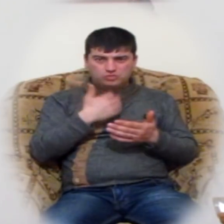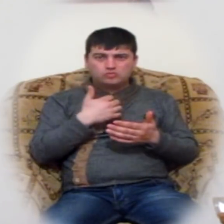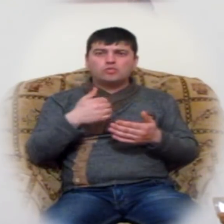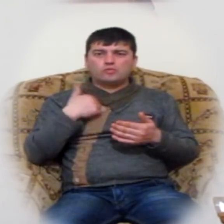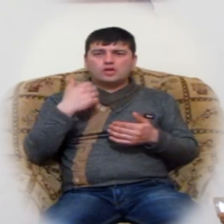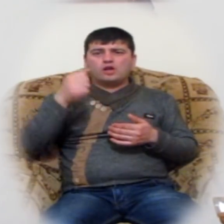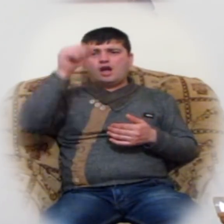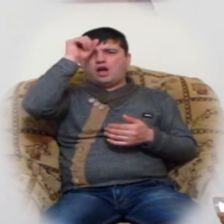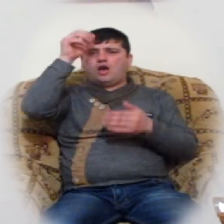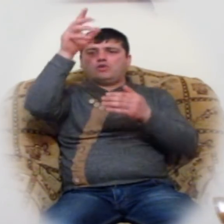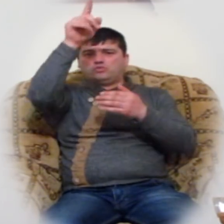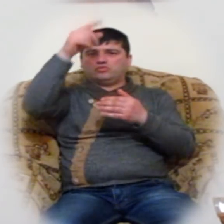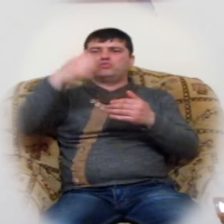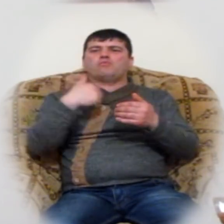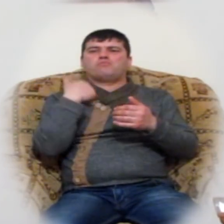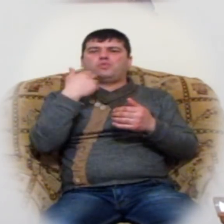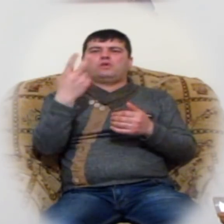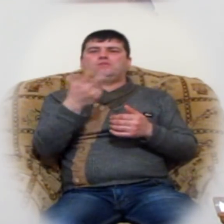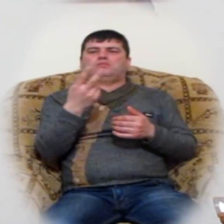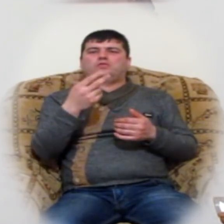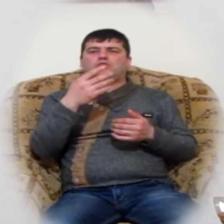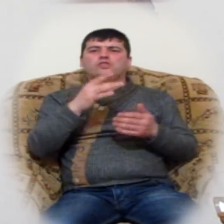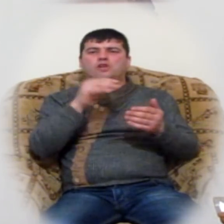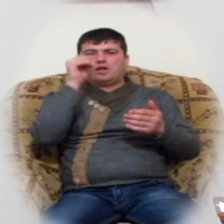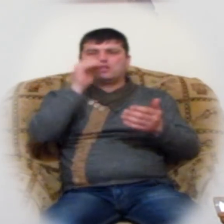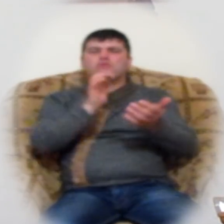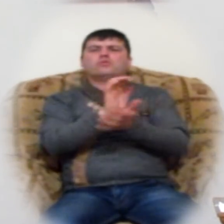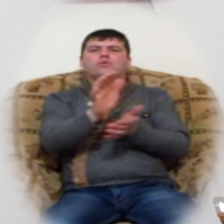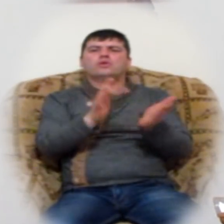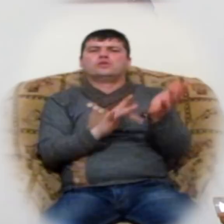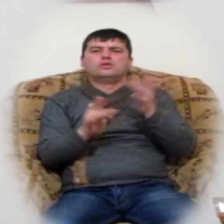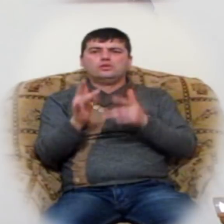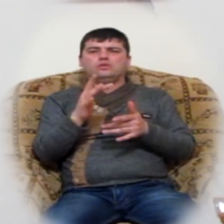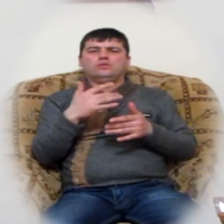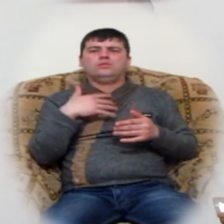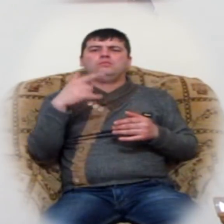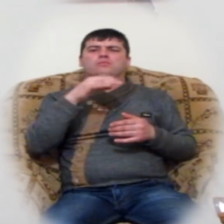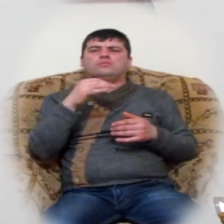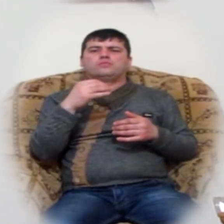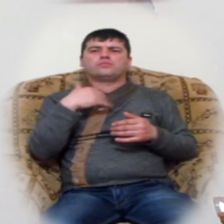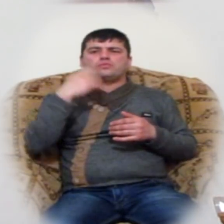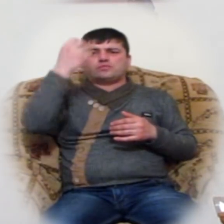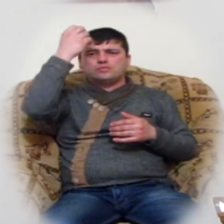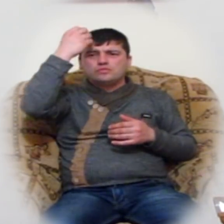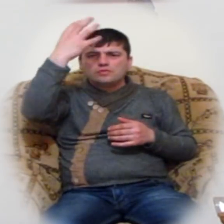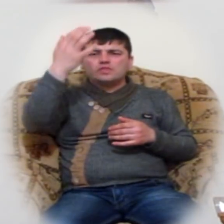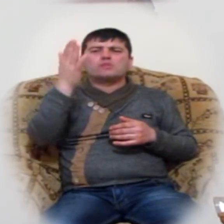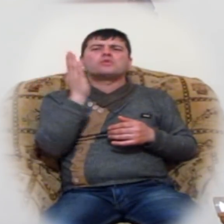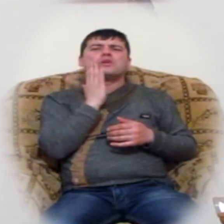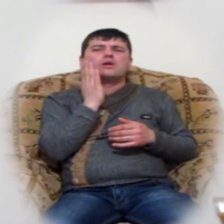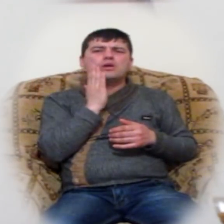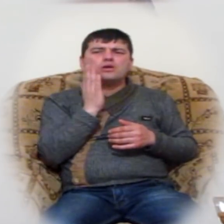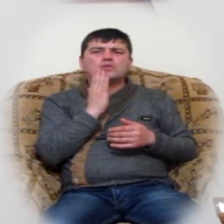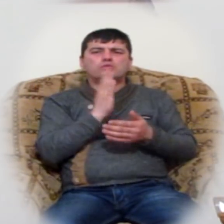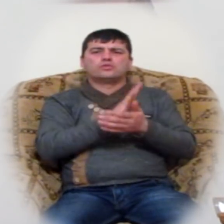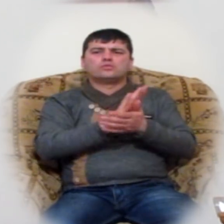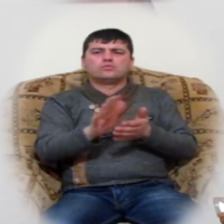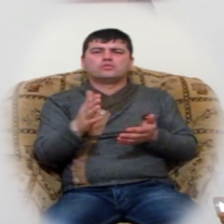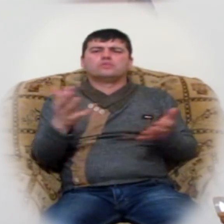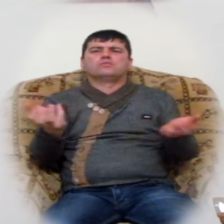տեն նա։ Որով հետև ասպած ուղարկեց տեր Հիսուսին մեզ ամար լինելու իմաստություն, արտարություն, սրպությու ո պրգություն։ Նա ե